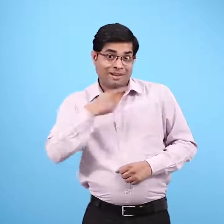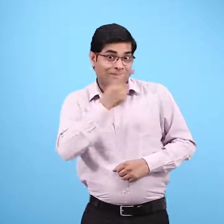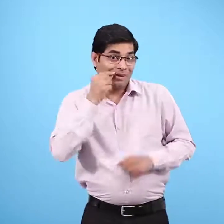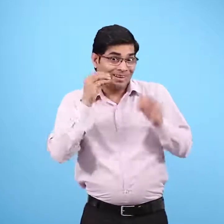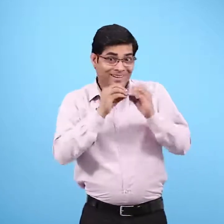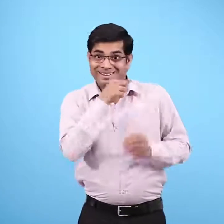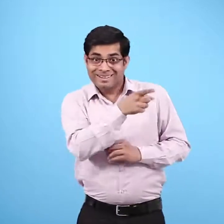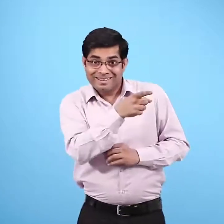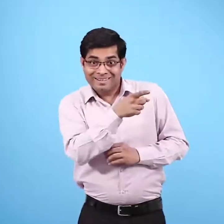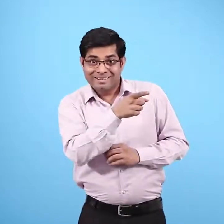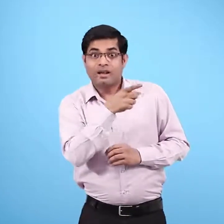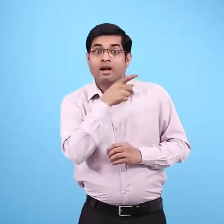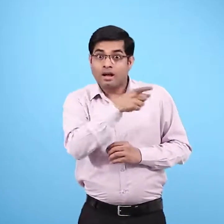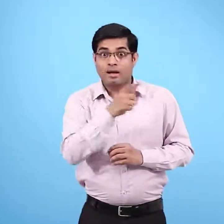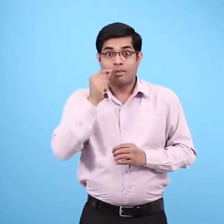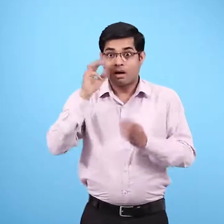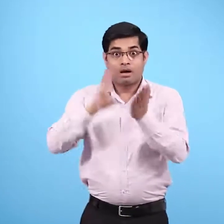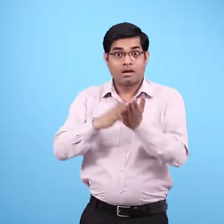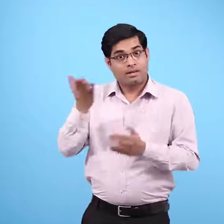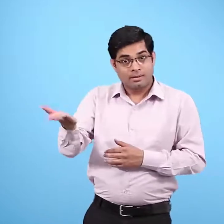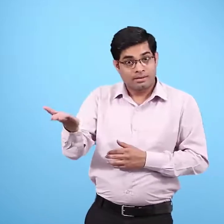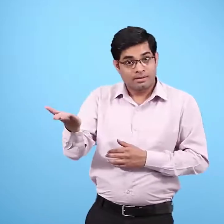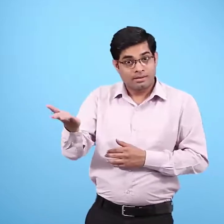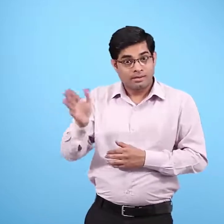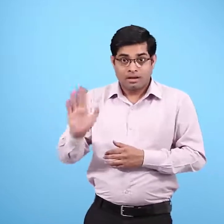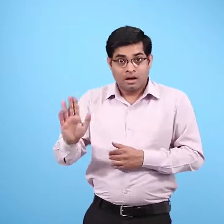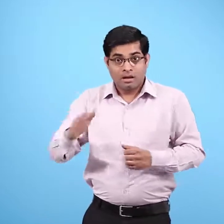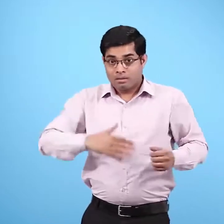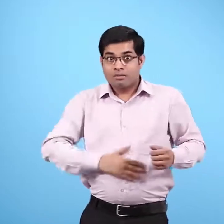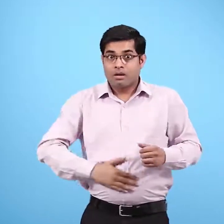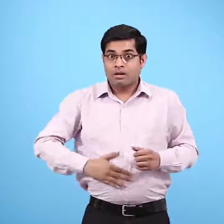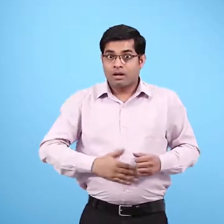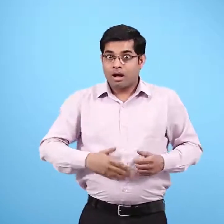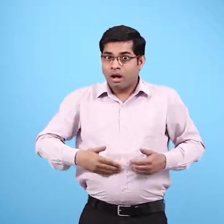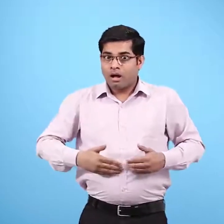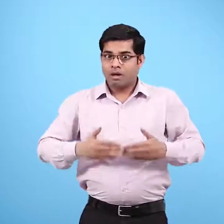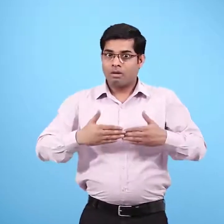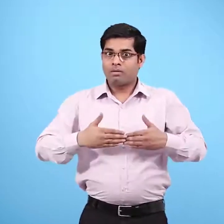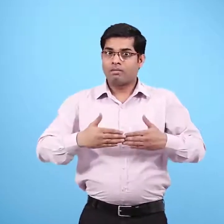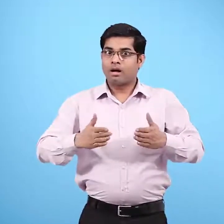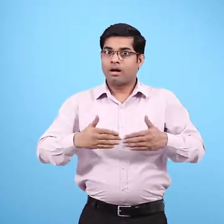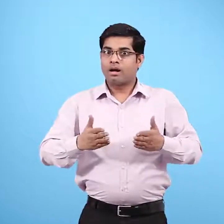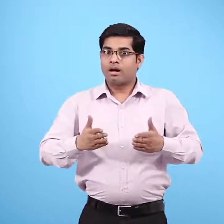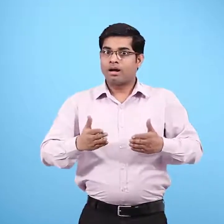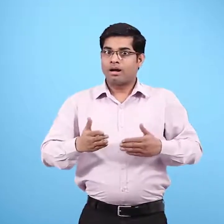डॉक्टर बोमोंट ने मार्टिन के खिलकी वाले पेट के सहारे पाचन के कई रहस्ये खोले